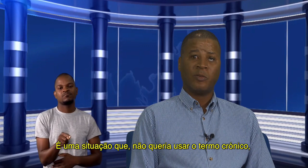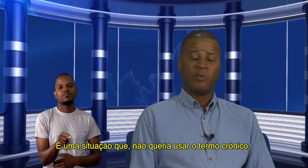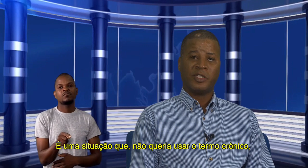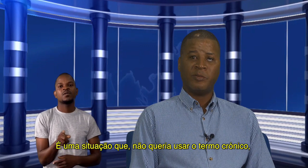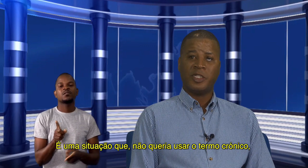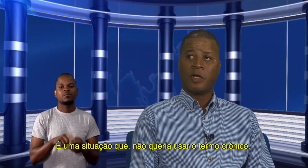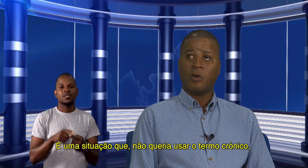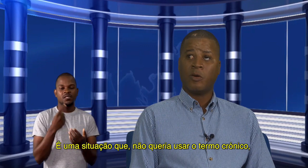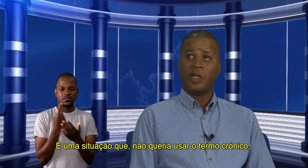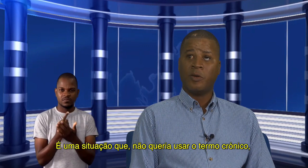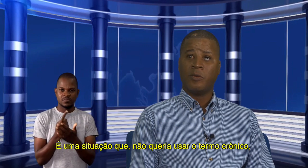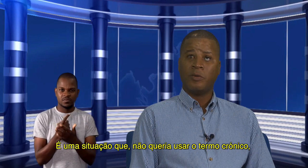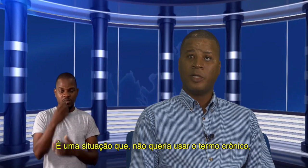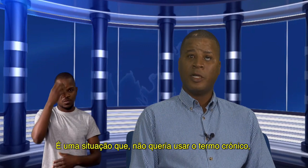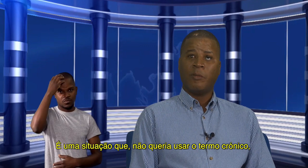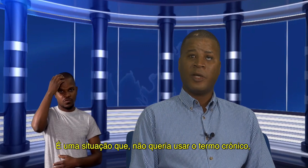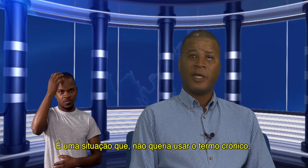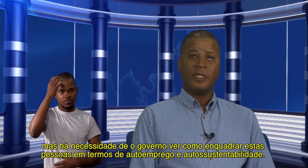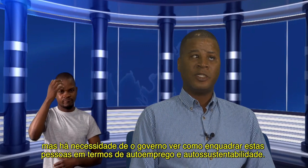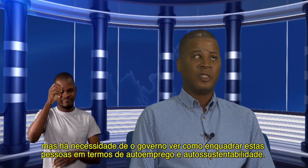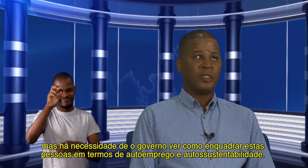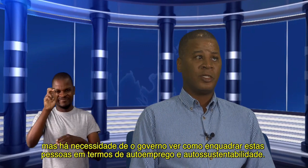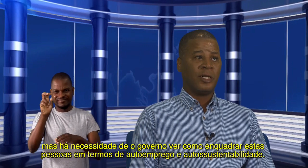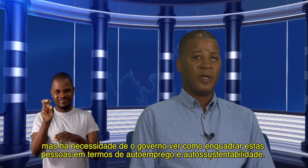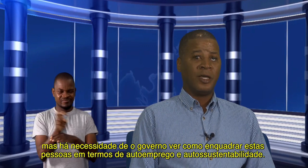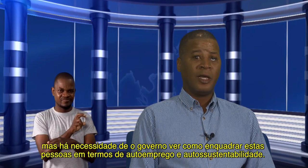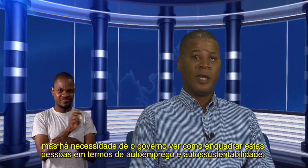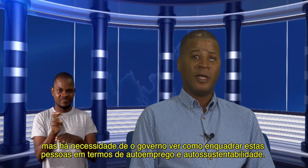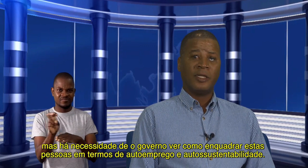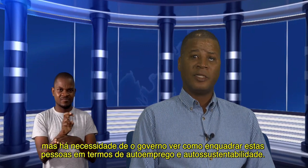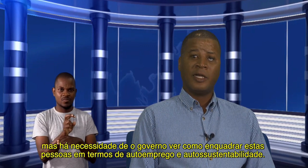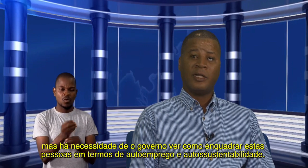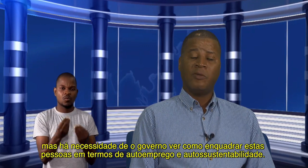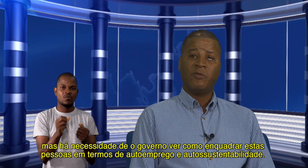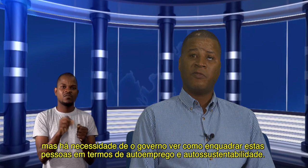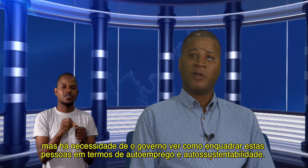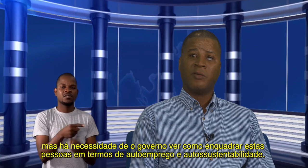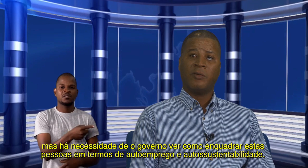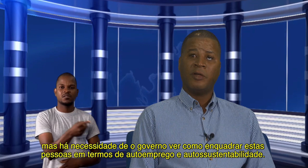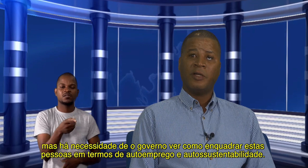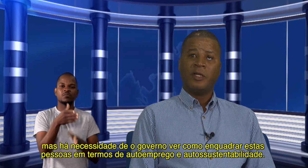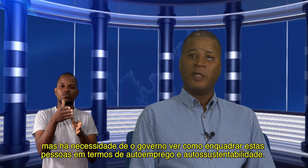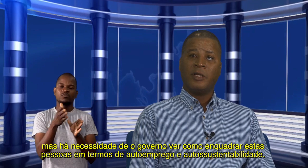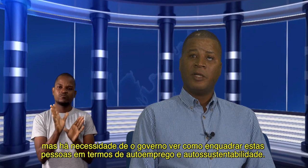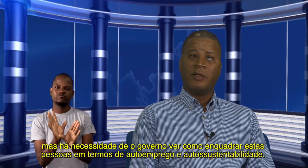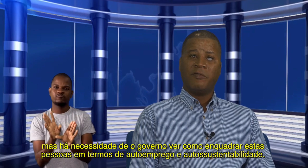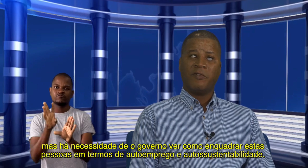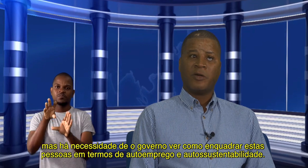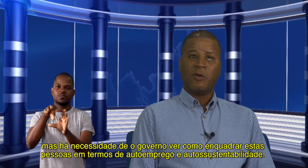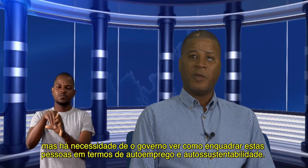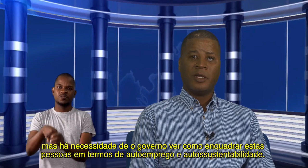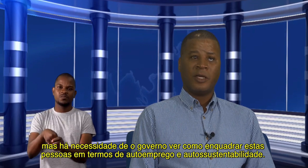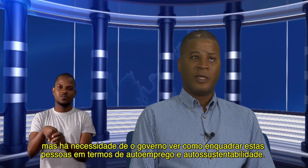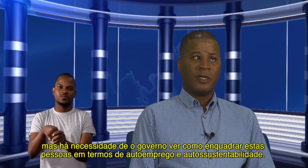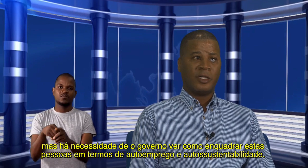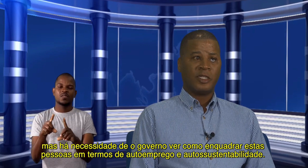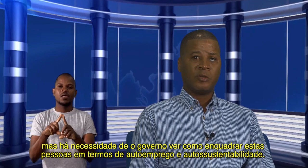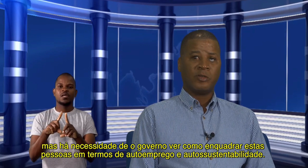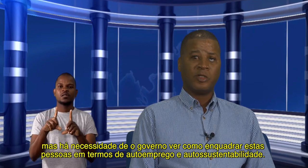pessimista crônico, mas que também há necessidade do governo ver como é que essas pessoas